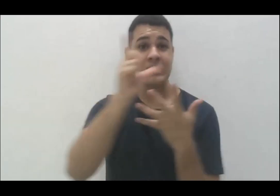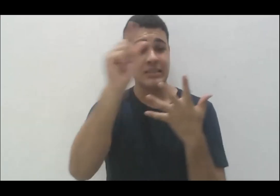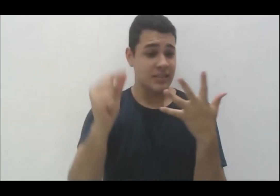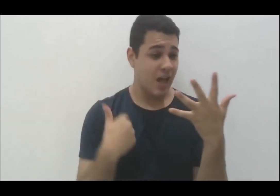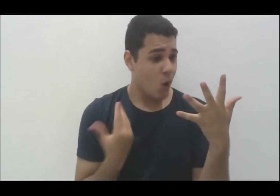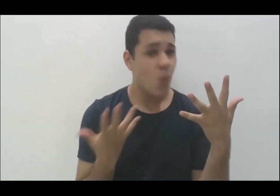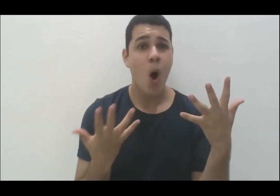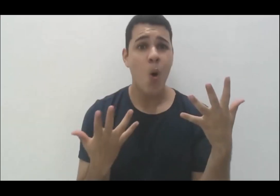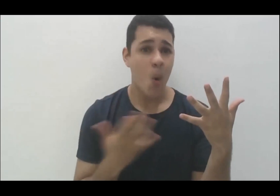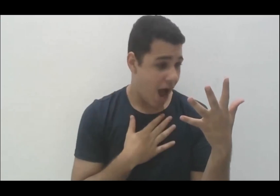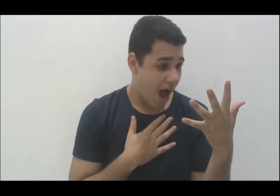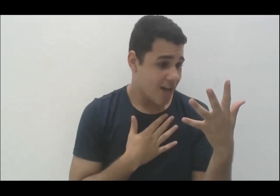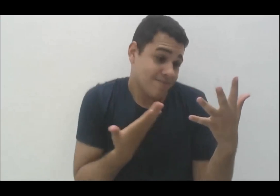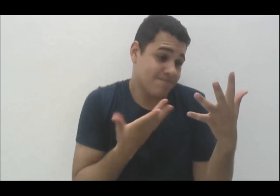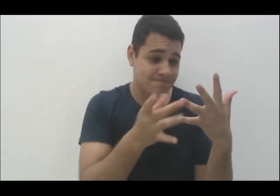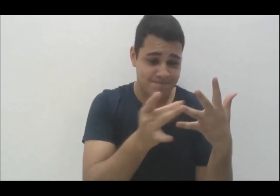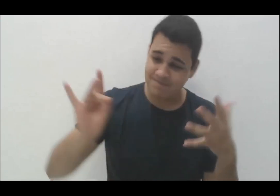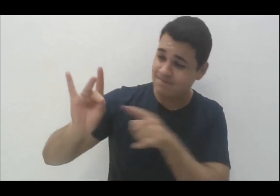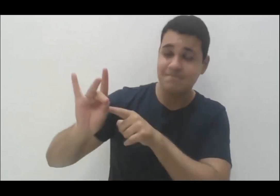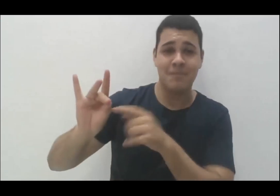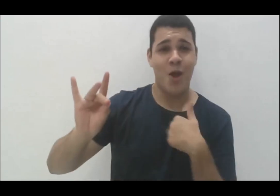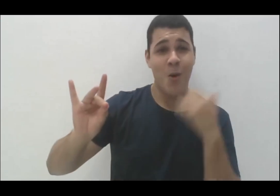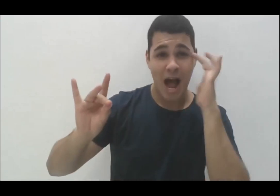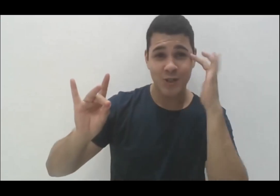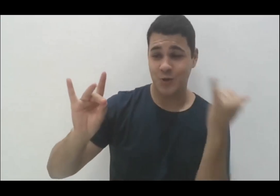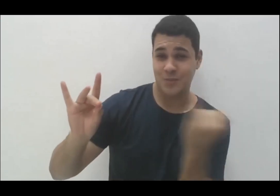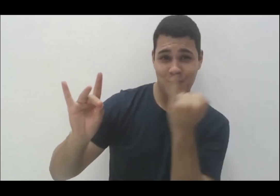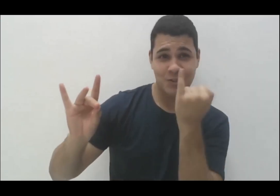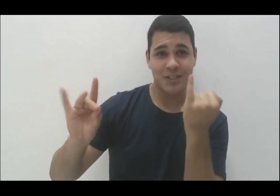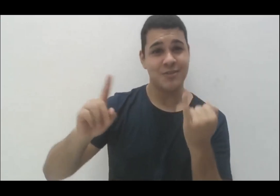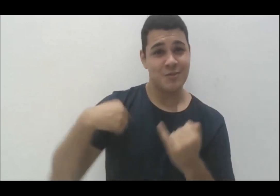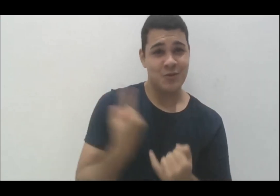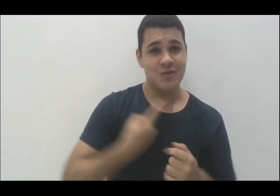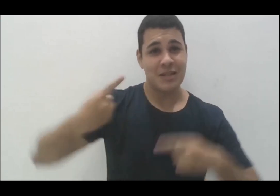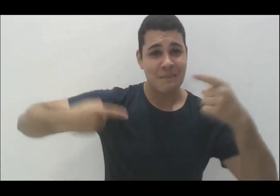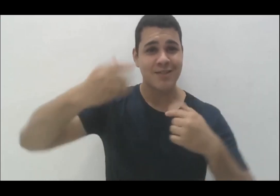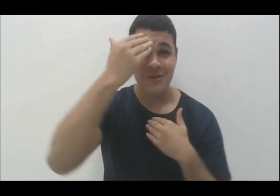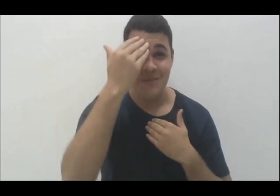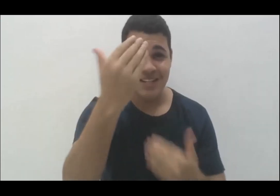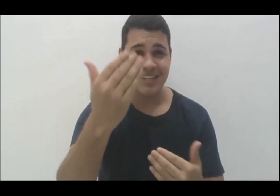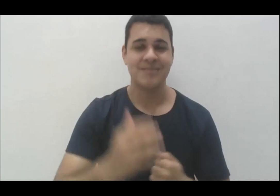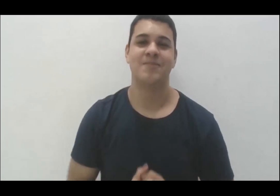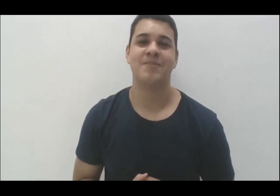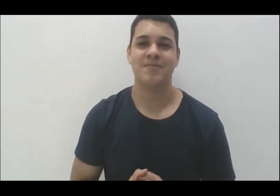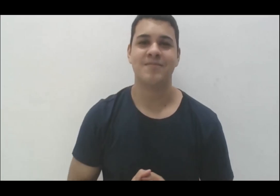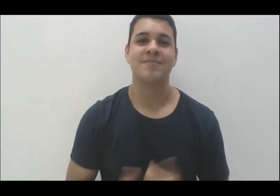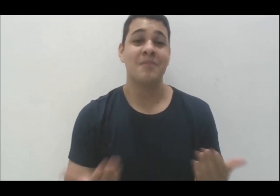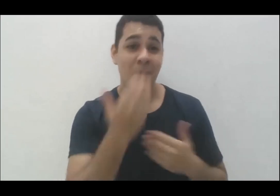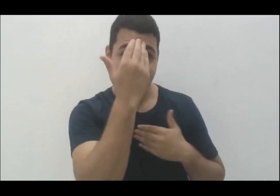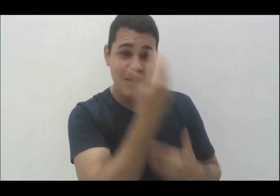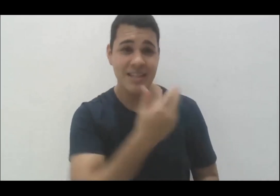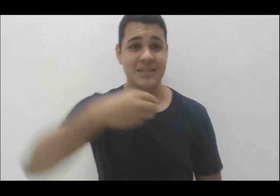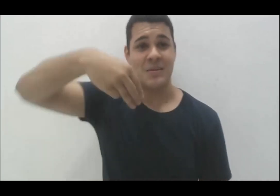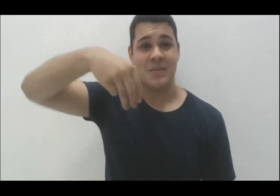tentei fazer algumas que eu acho importante para o nosso debate, tá bom? Obrigada. Muito obrigada, Márcia, se a gente